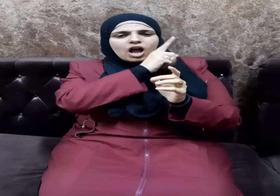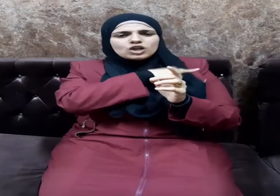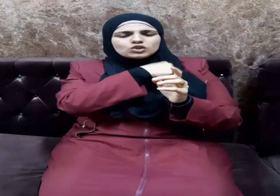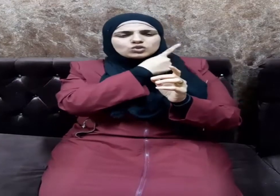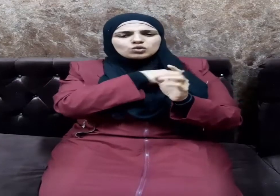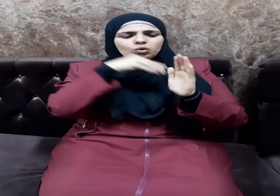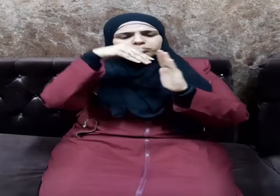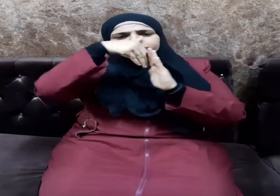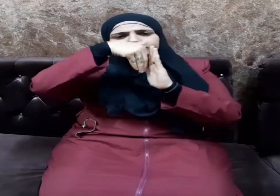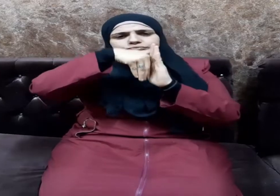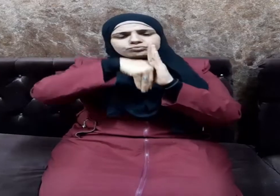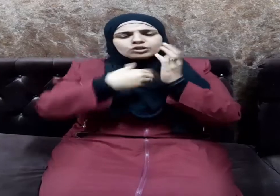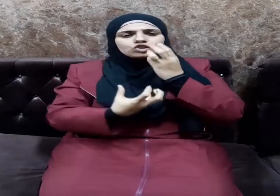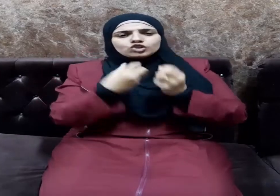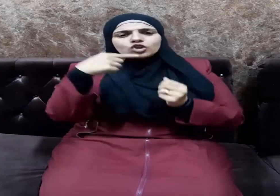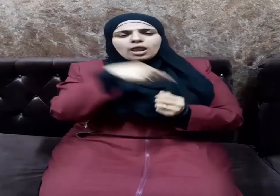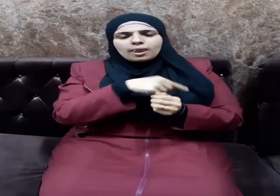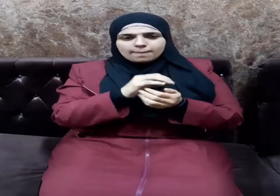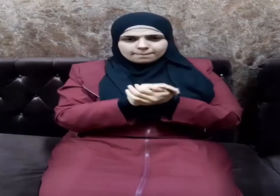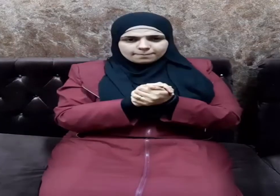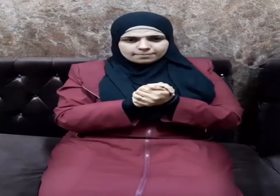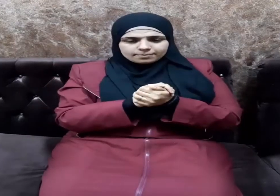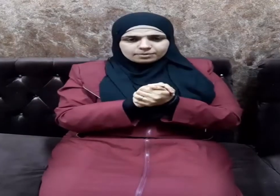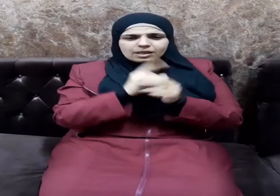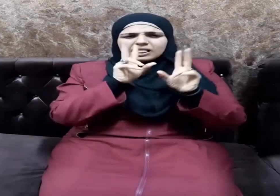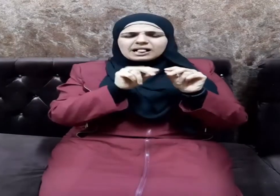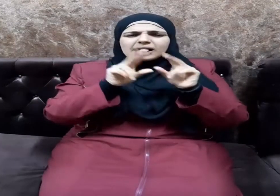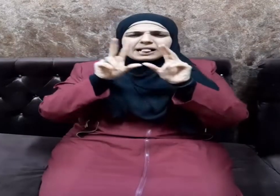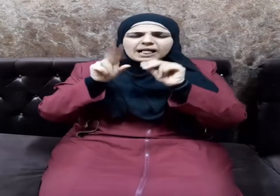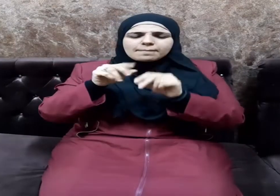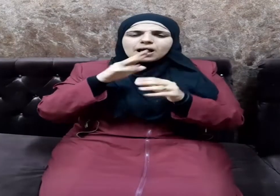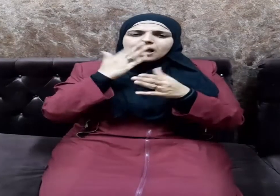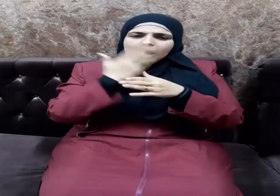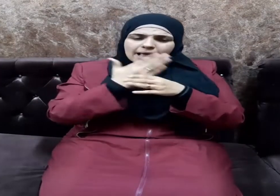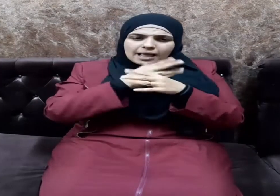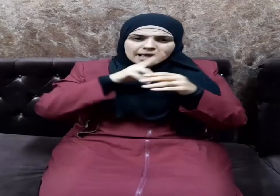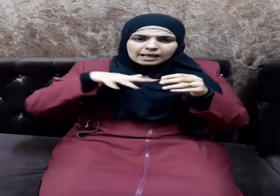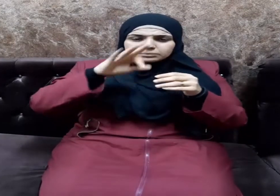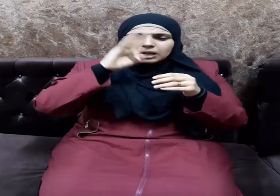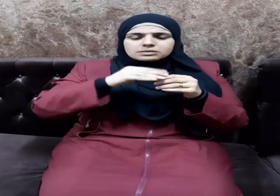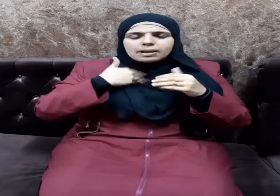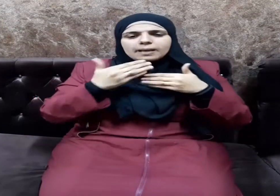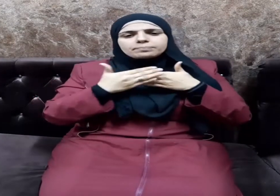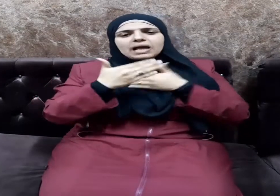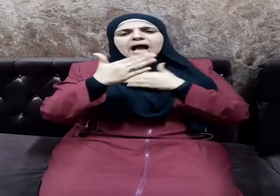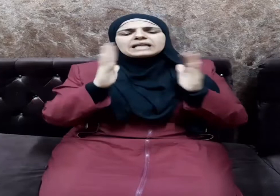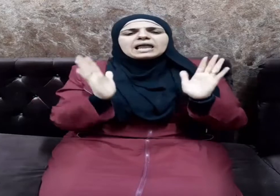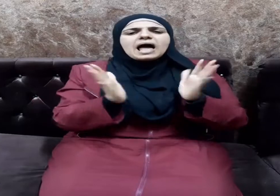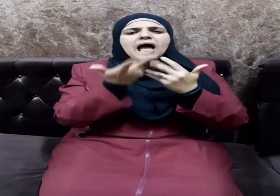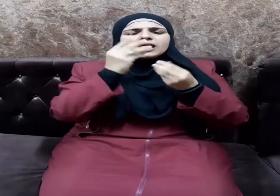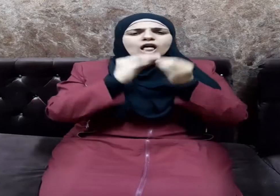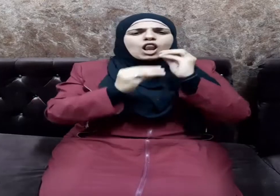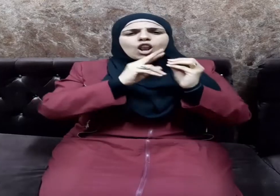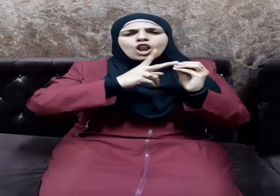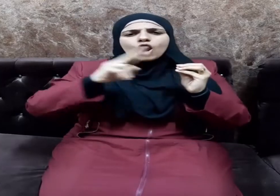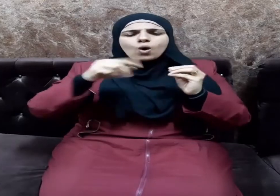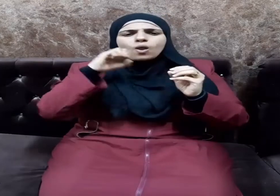يهوي بها في جهنم كما يجب الابتعاد عن كل ألوان الفحش في